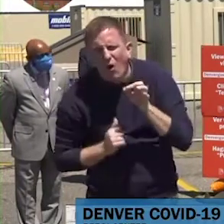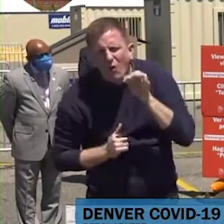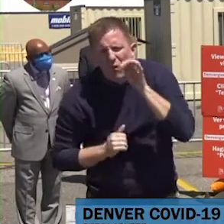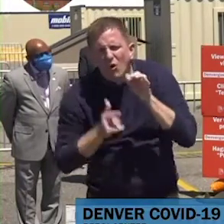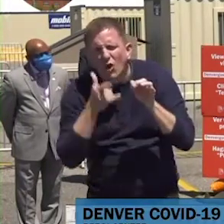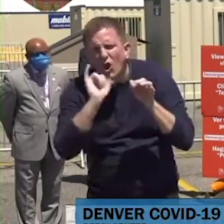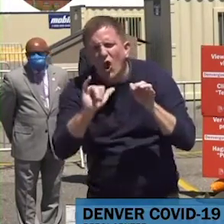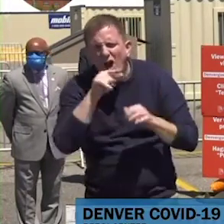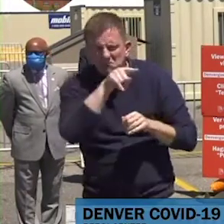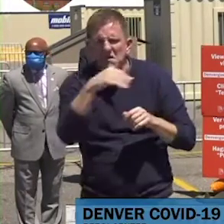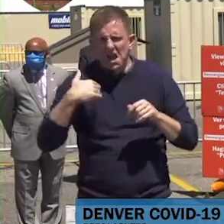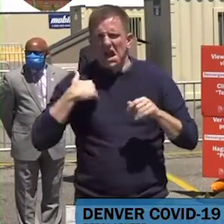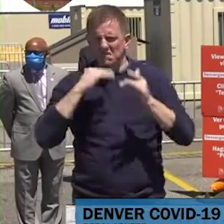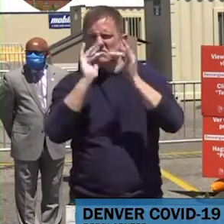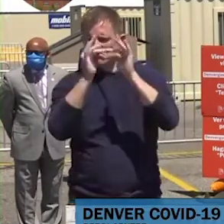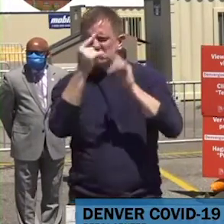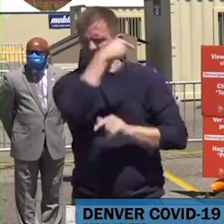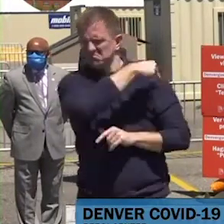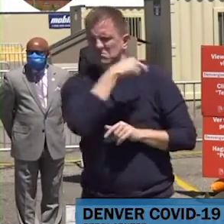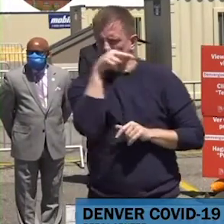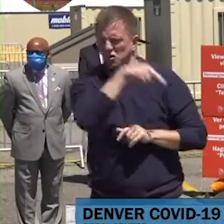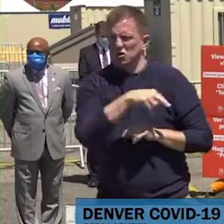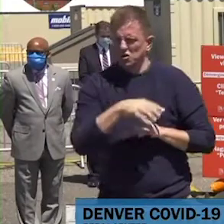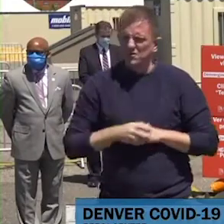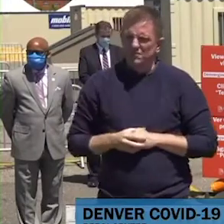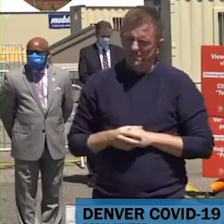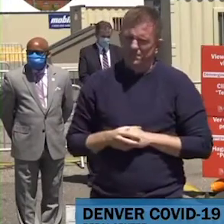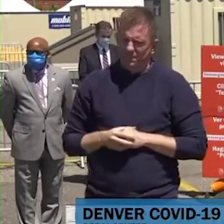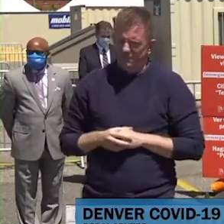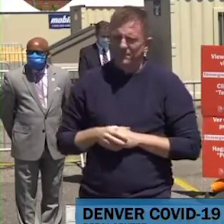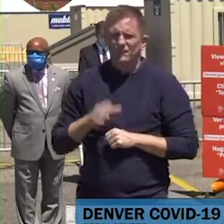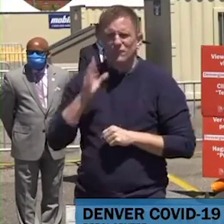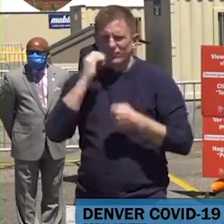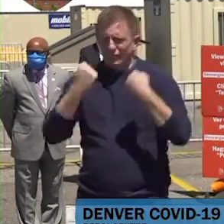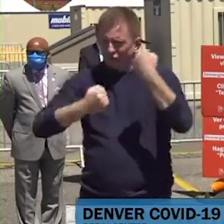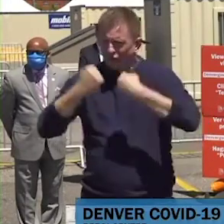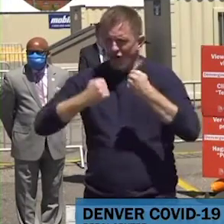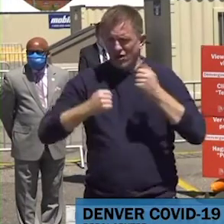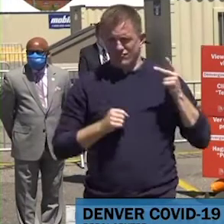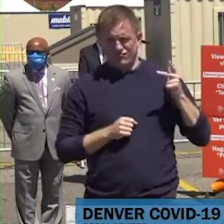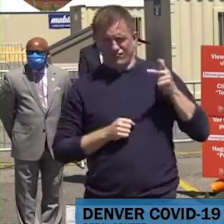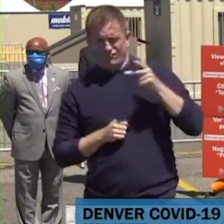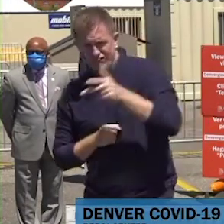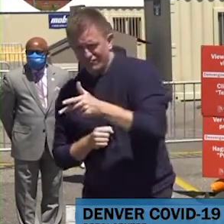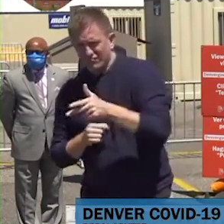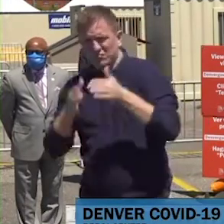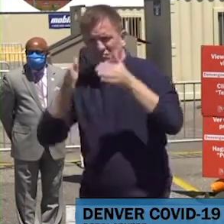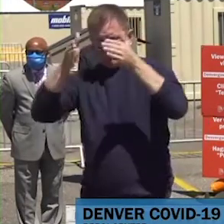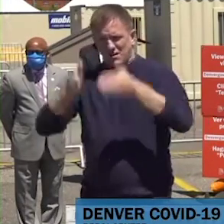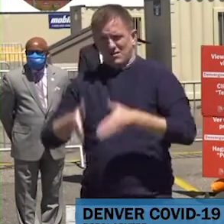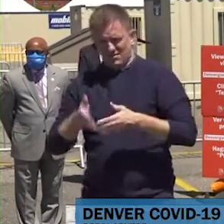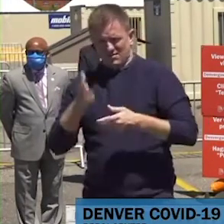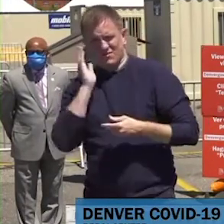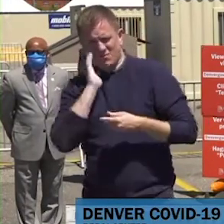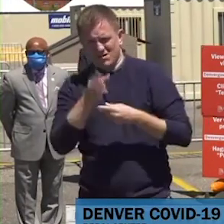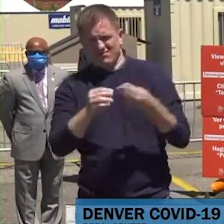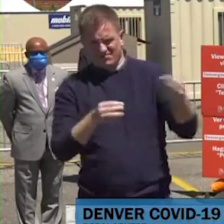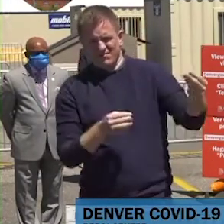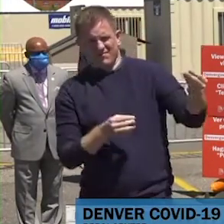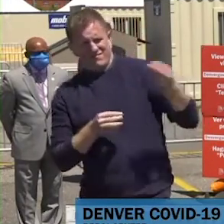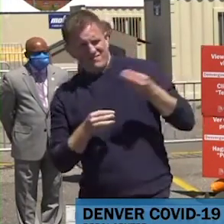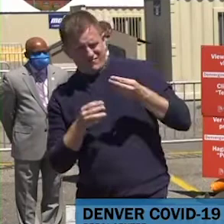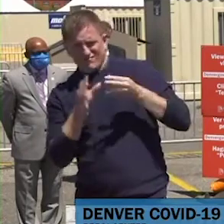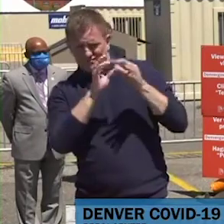estos hisopos, se lo mandarán a nuestro laboratorio y los resultados estarán disponibles dentro de tres días en la página de